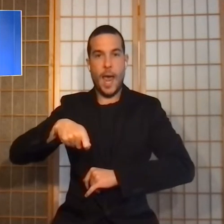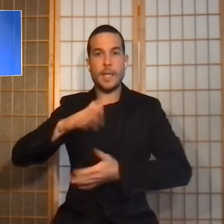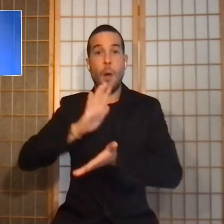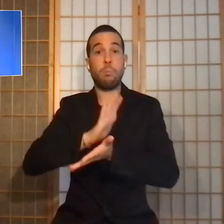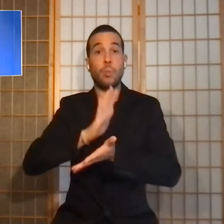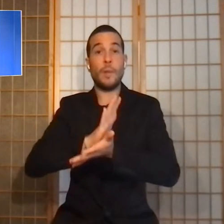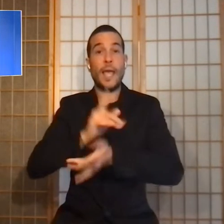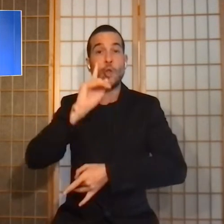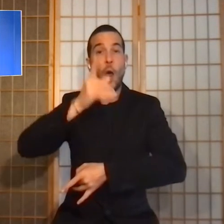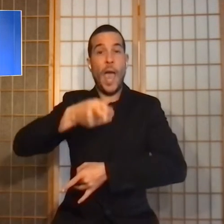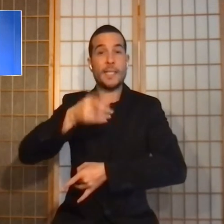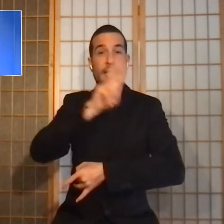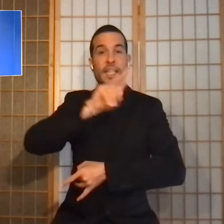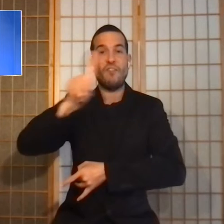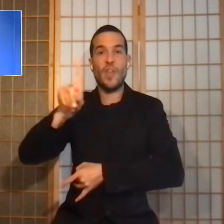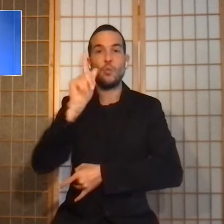21 marzo.